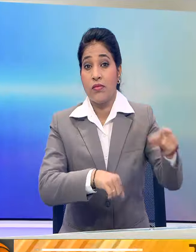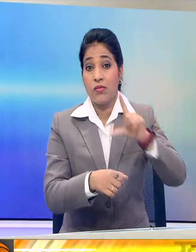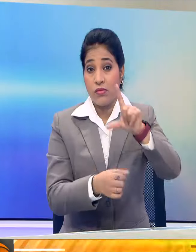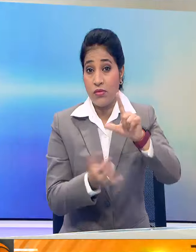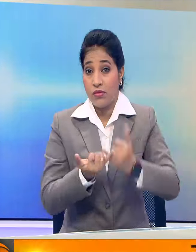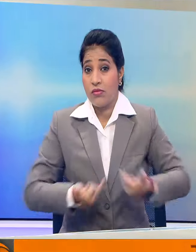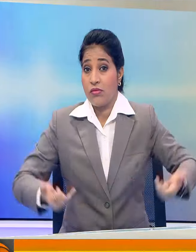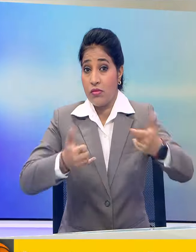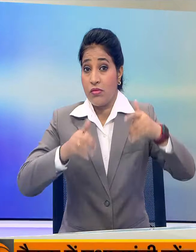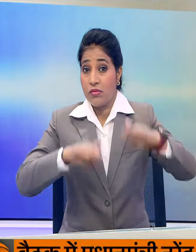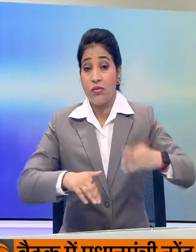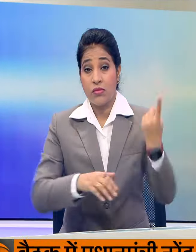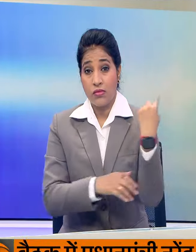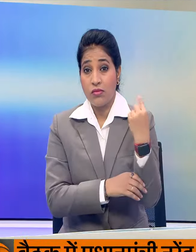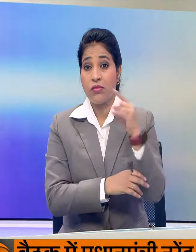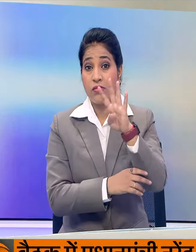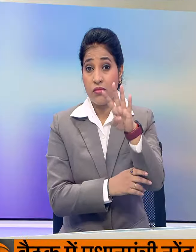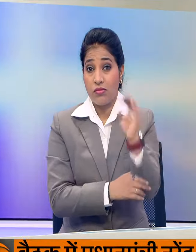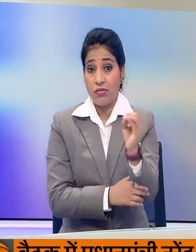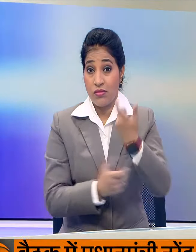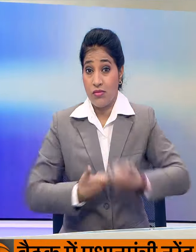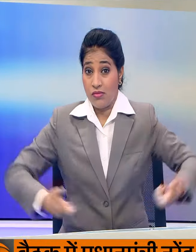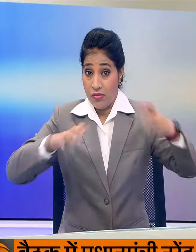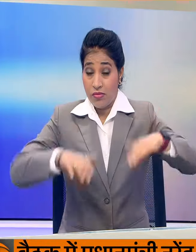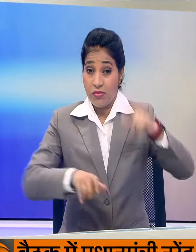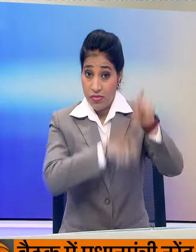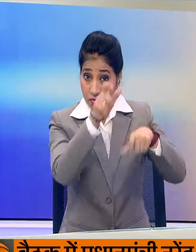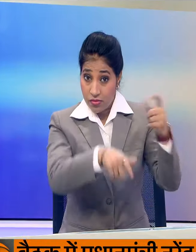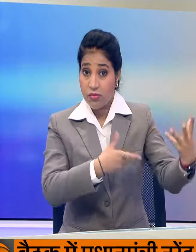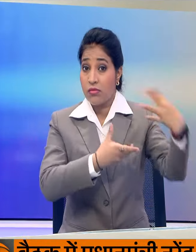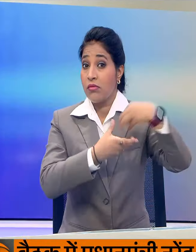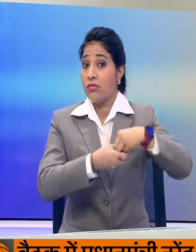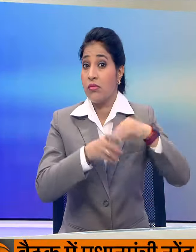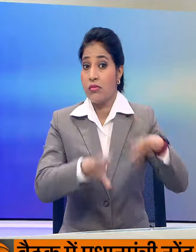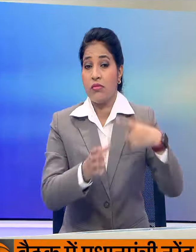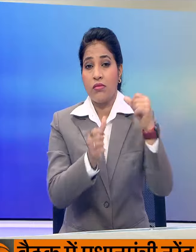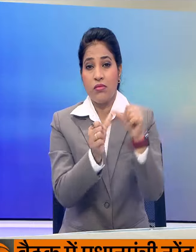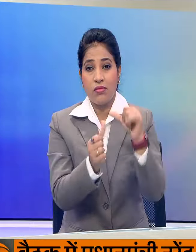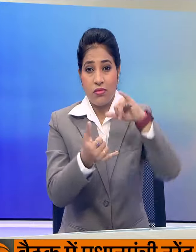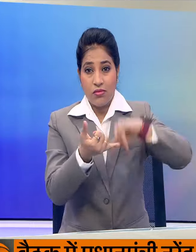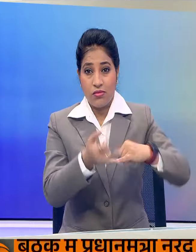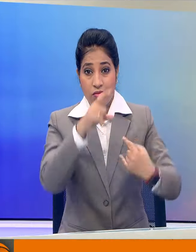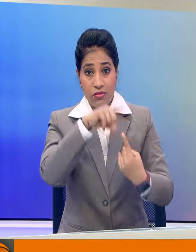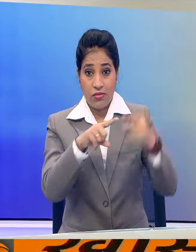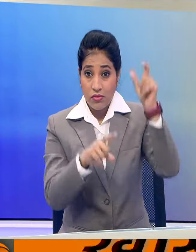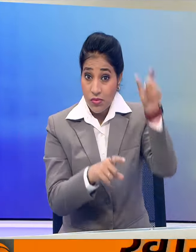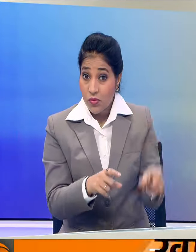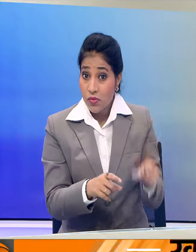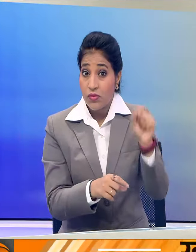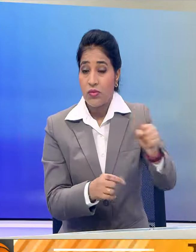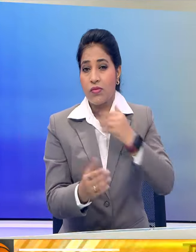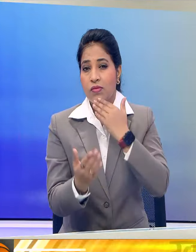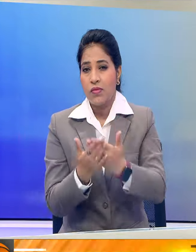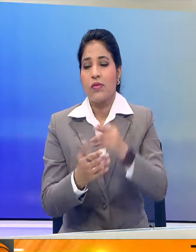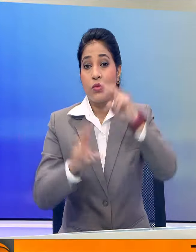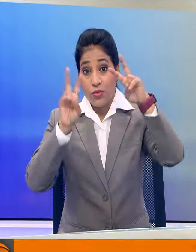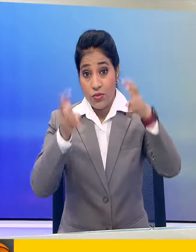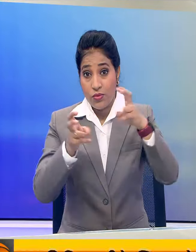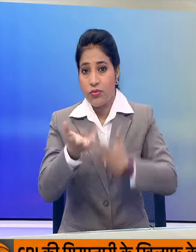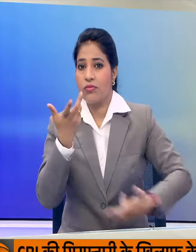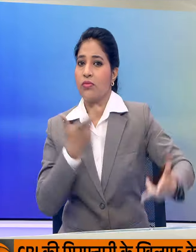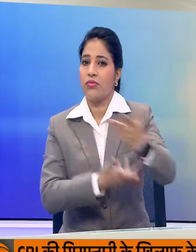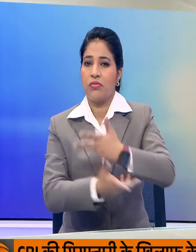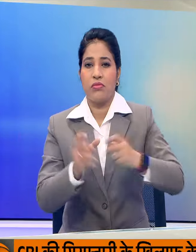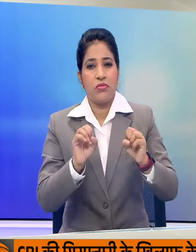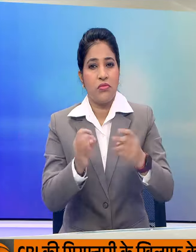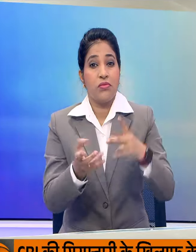में कल अभी भाशन पर čाली शांसदों ने चर्चा में भाग लिया था अनुराग सेंटाकों ने धन्यवाद प्रस्ताफ पर चर्चा का अनुमोधन